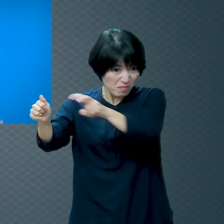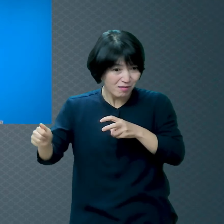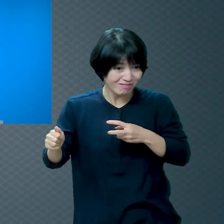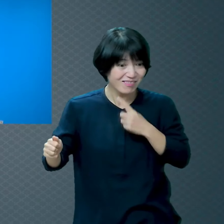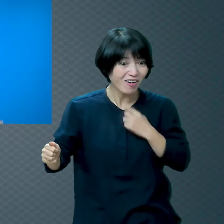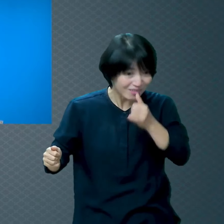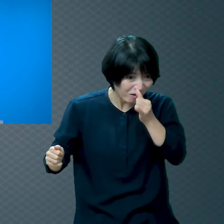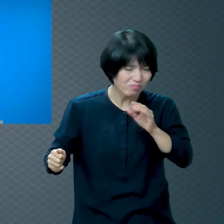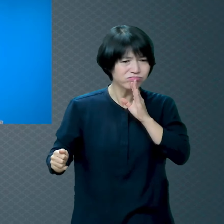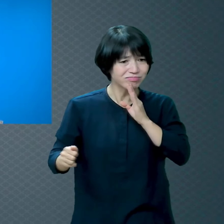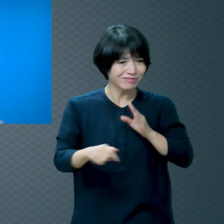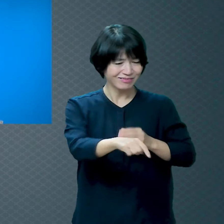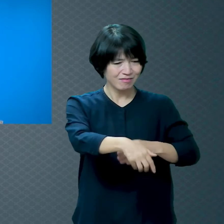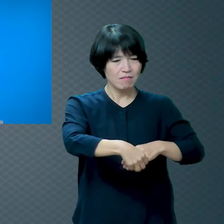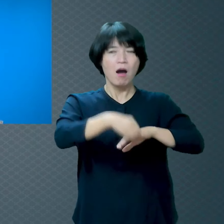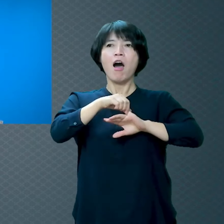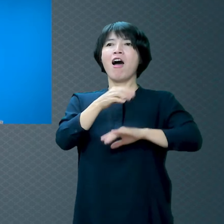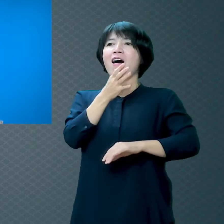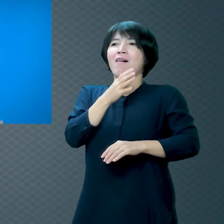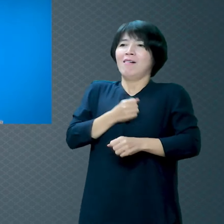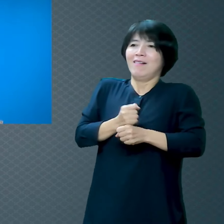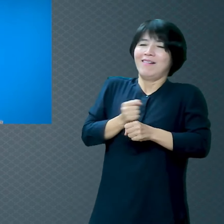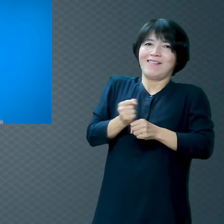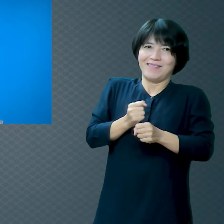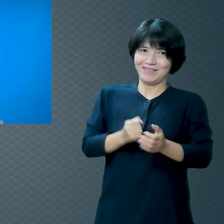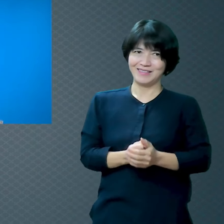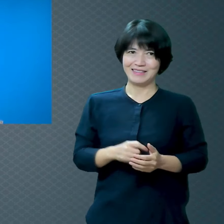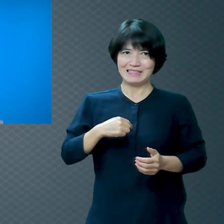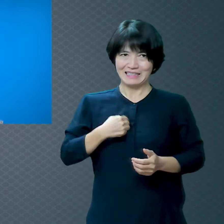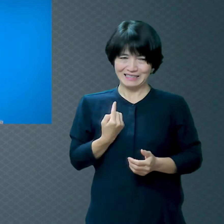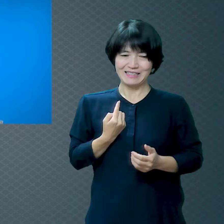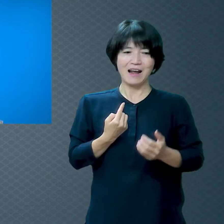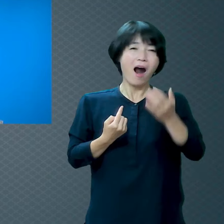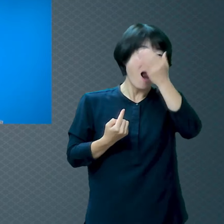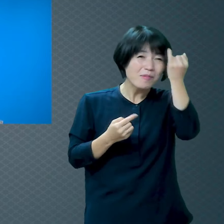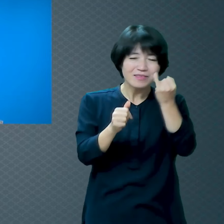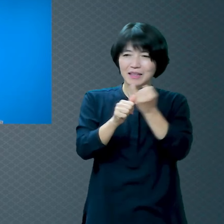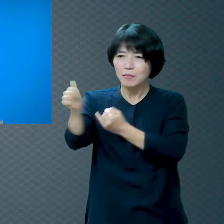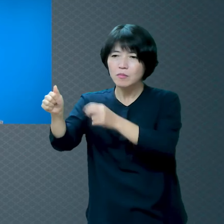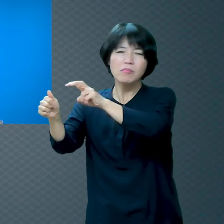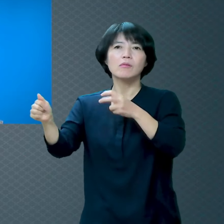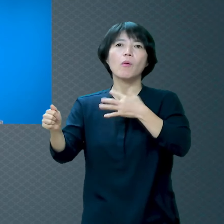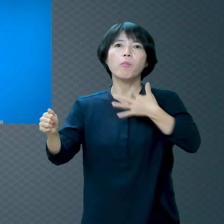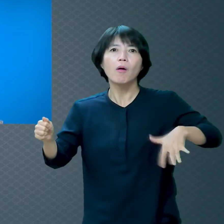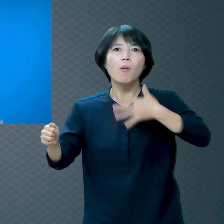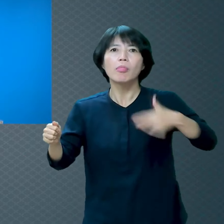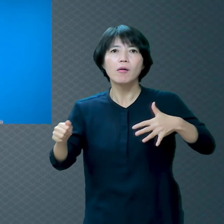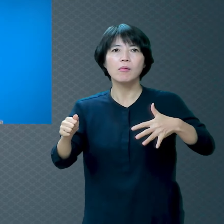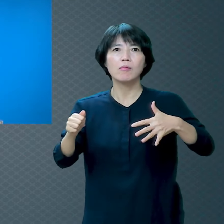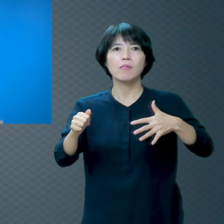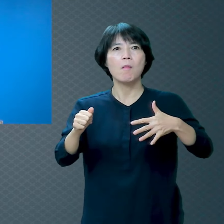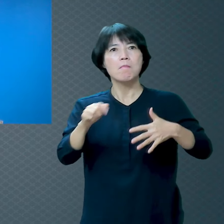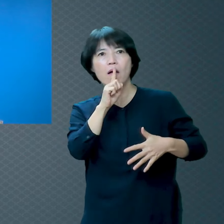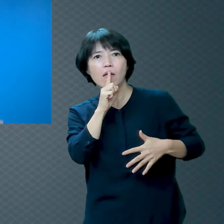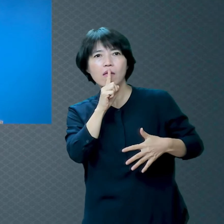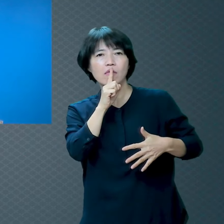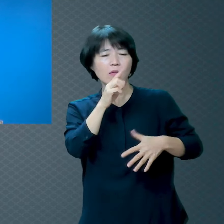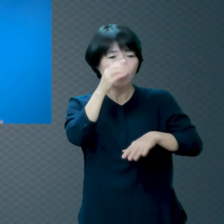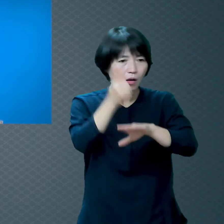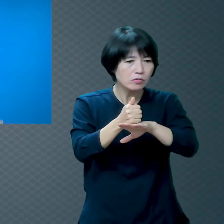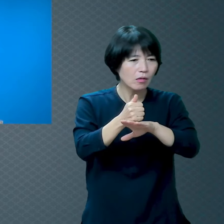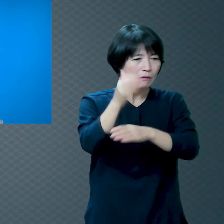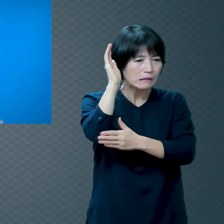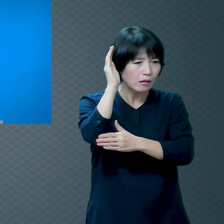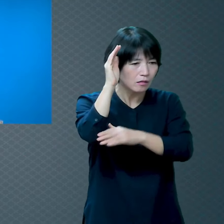들통났잖아요 사람들은 자기 죄를 쉽게 인정 안 합니다 그러니까 그 할머니 하시는 말씀